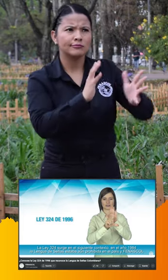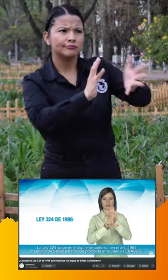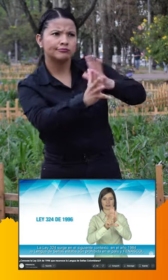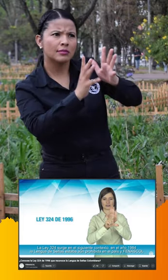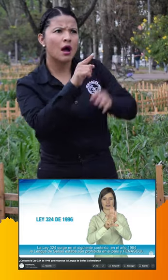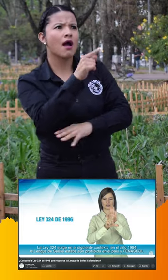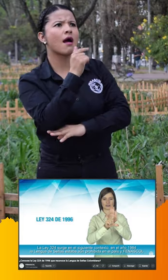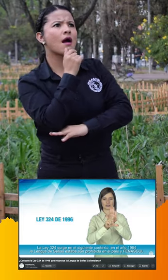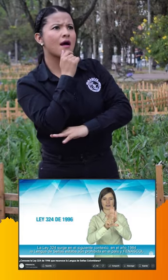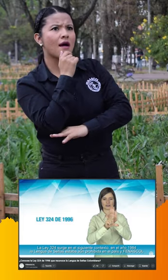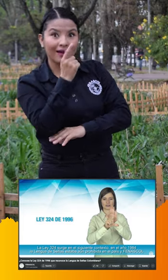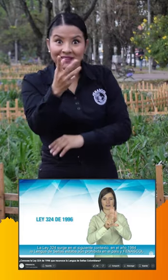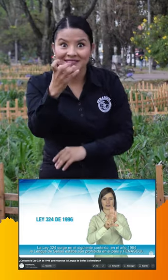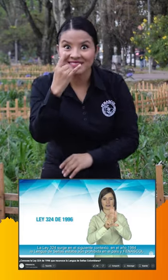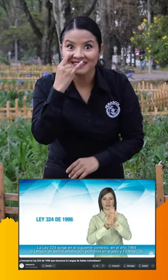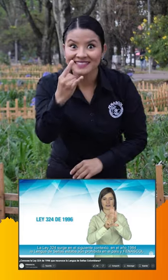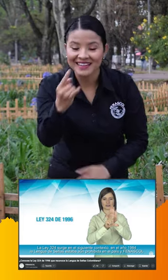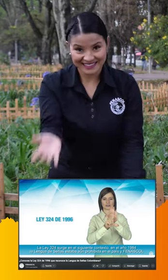información. ¿Les interesa? ¡Adelante!